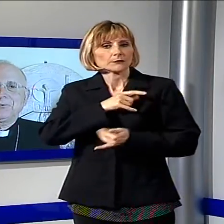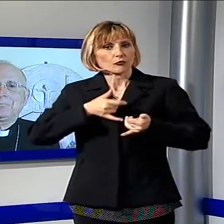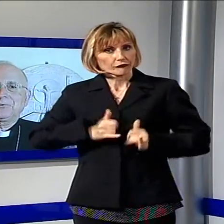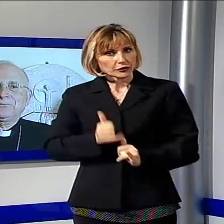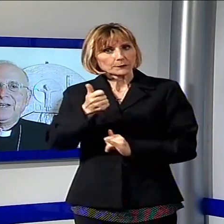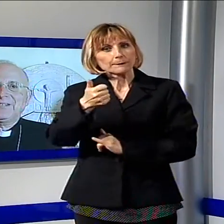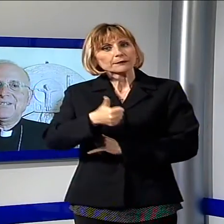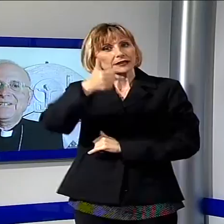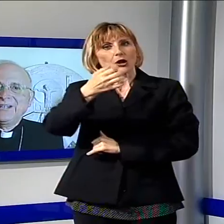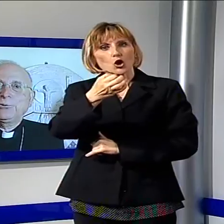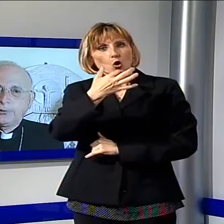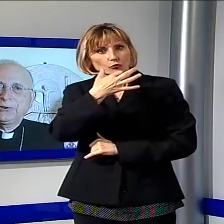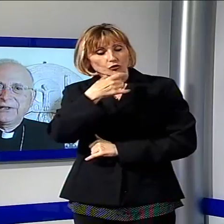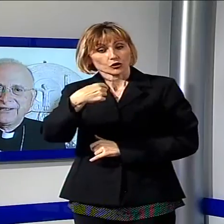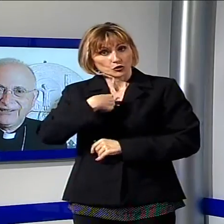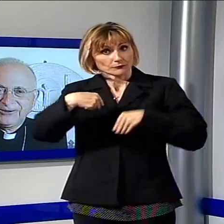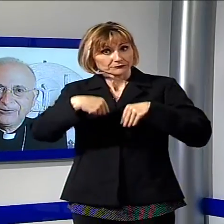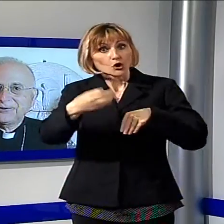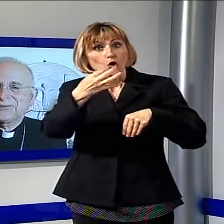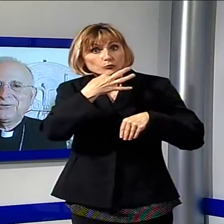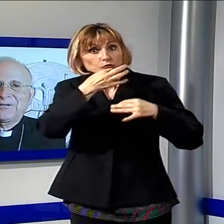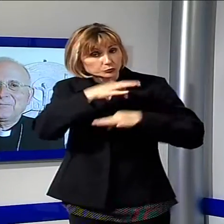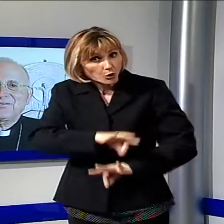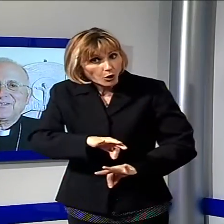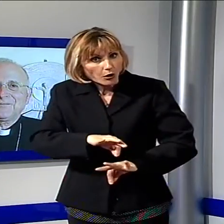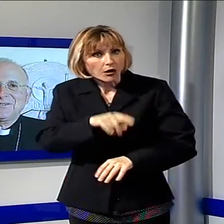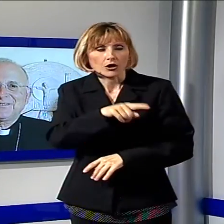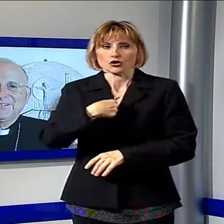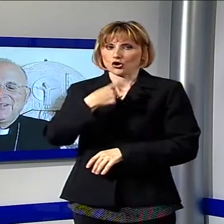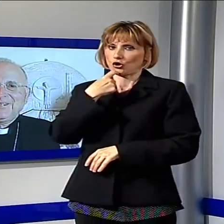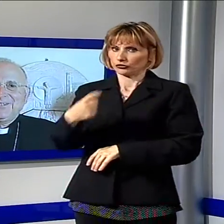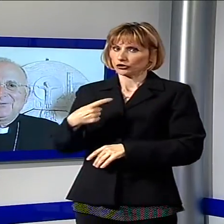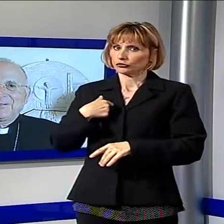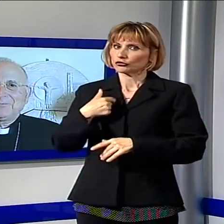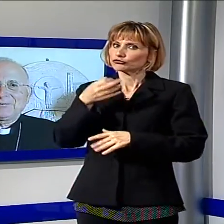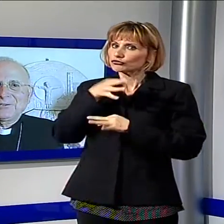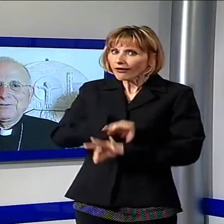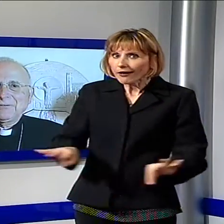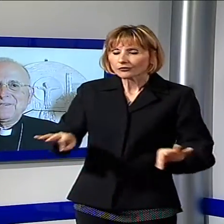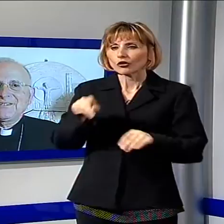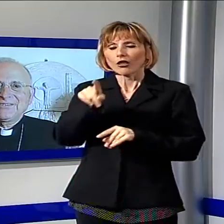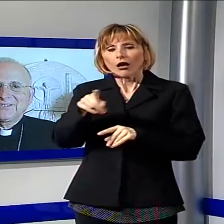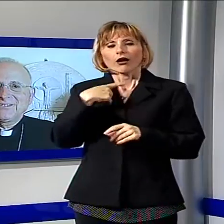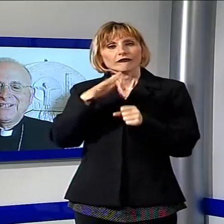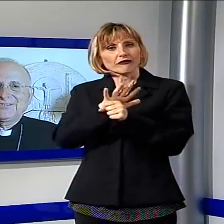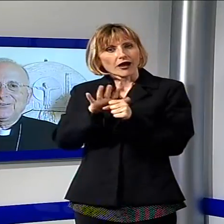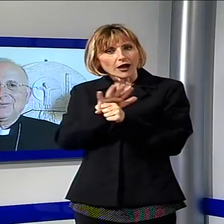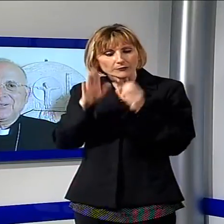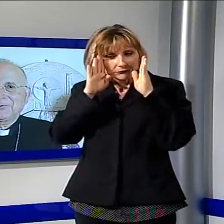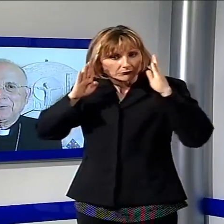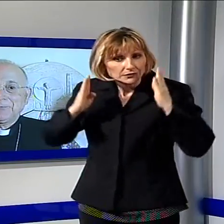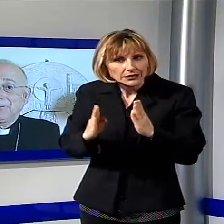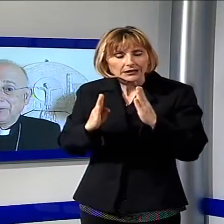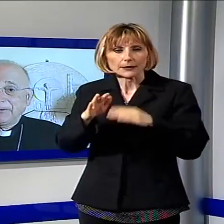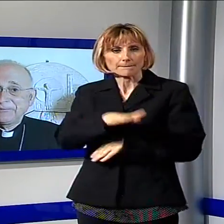comunione e posso fare la comunione anch'io. detto signora ma certamente lei non ha rifatto una nuova famiglia, si sta dedicando